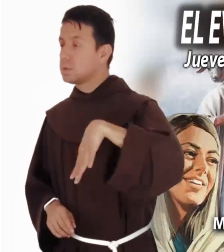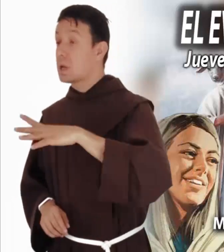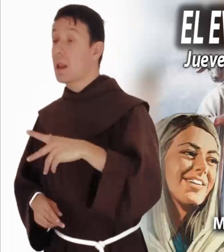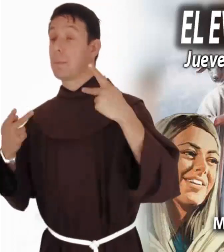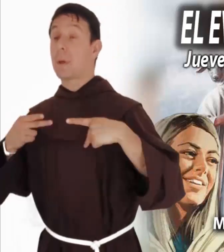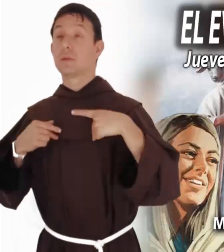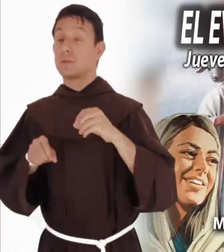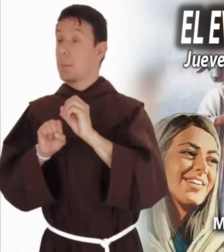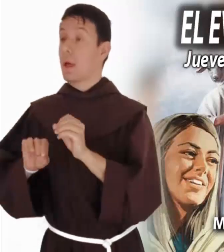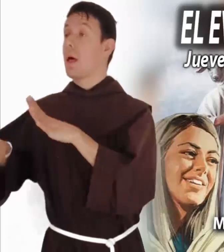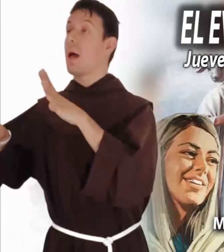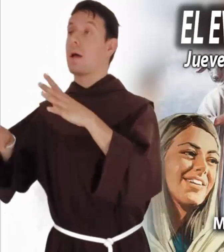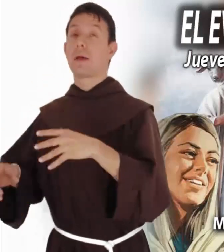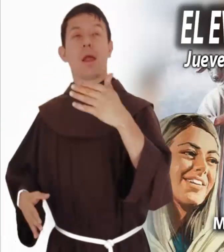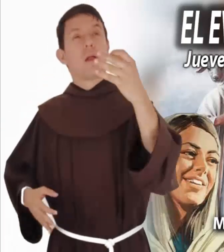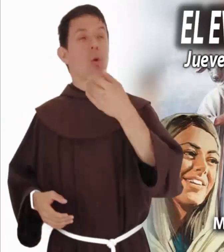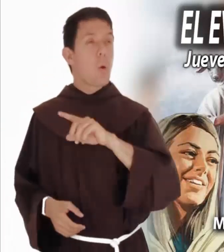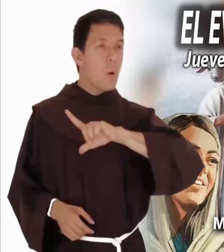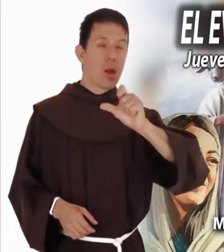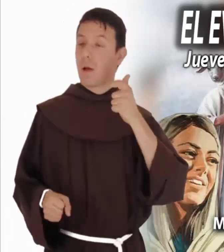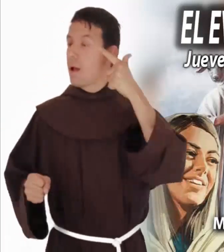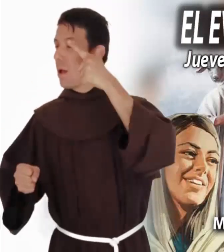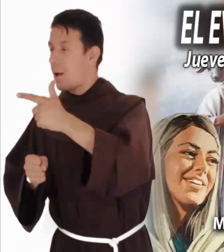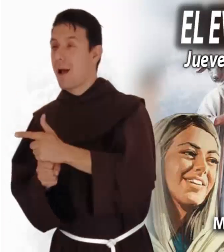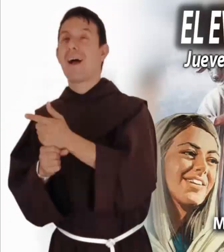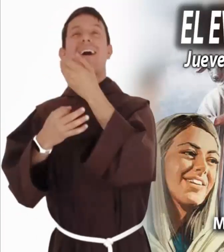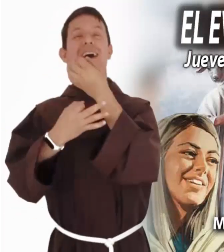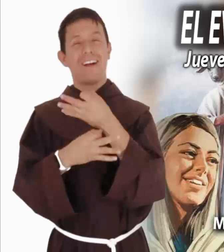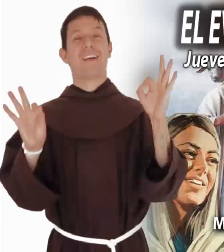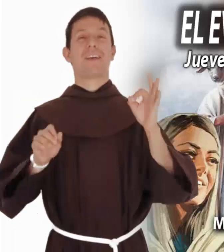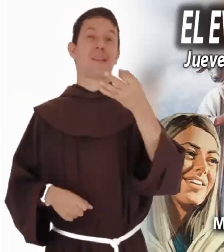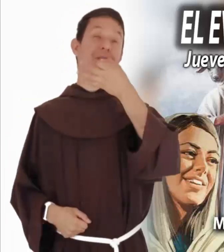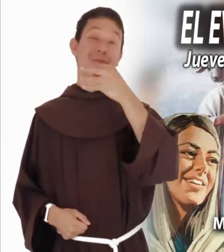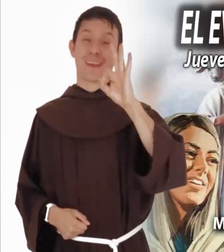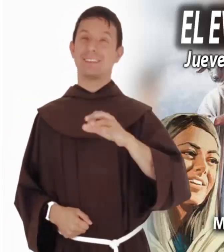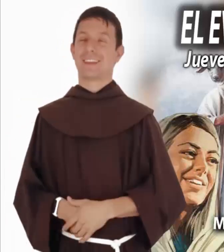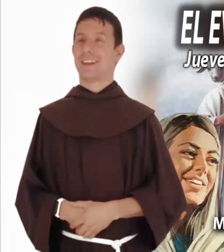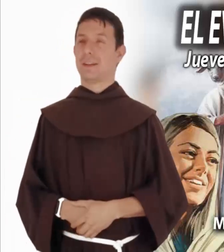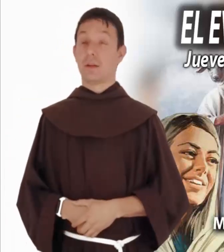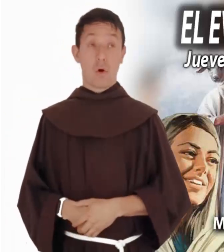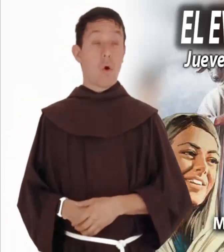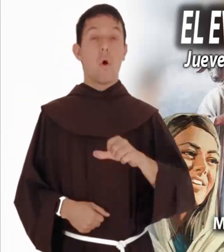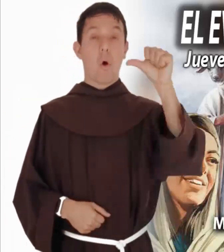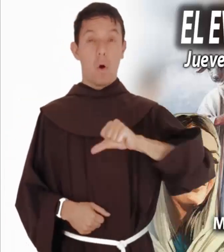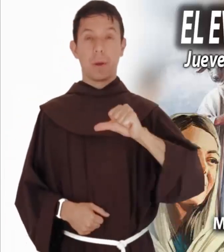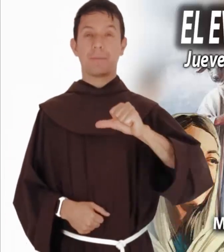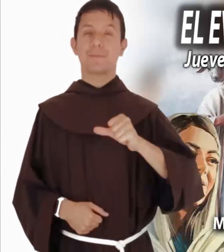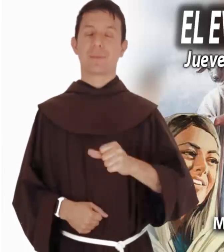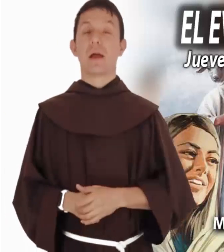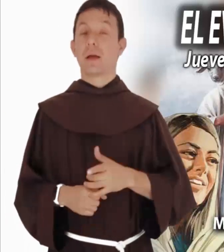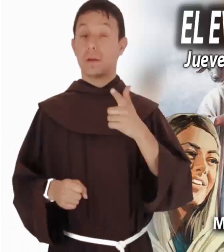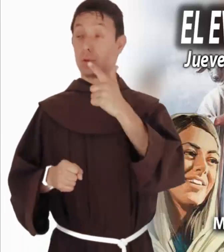extraviado y hace una fiesta al encontrarlo. Las dos parábolas que hoy encontramos nos